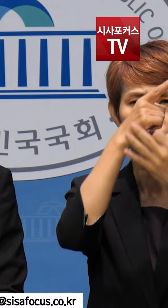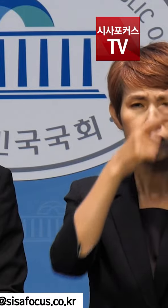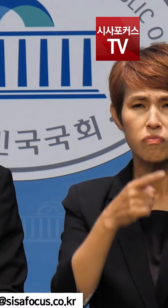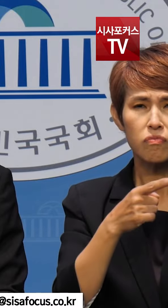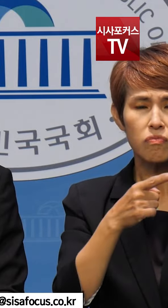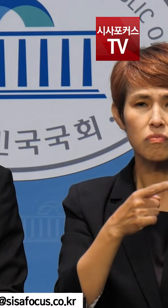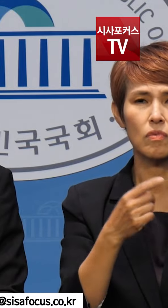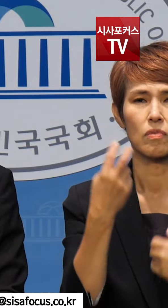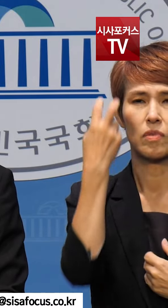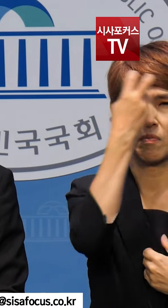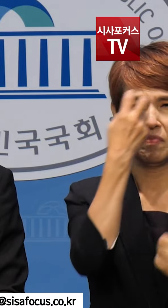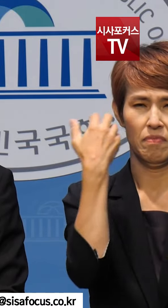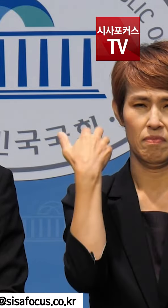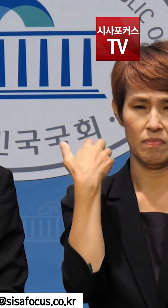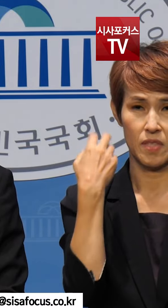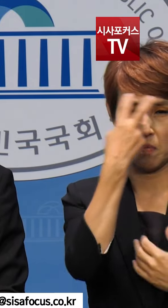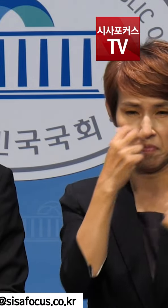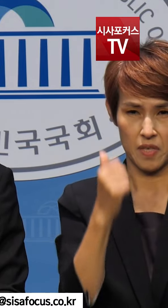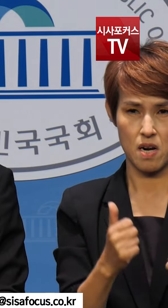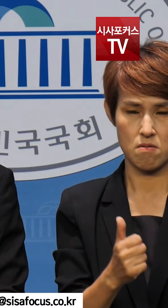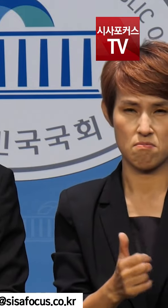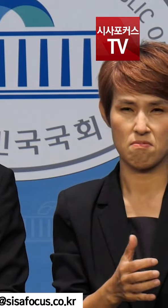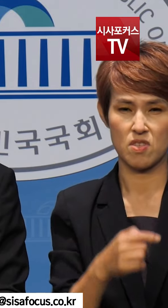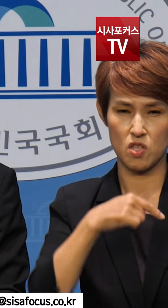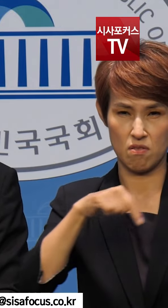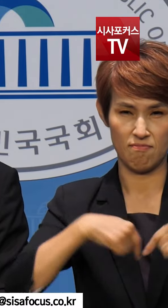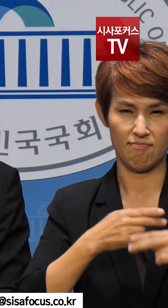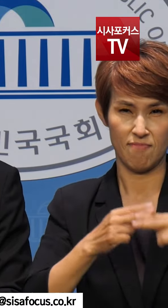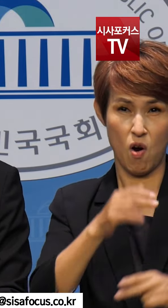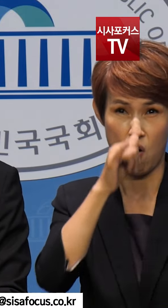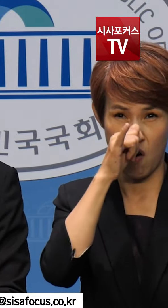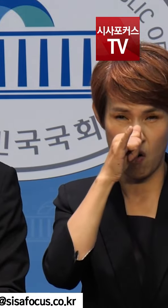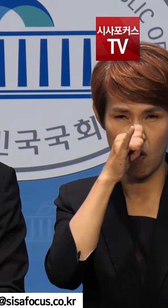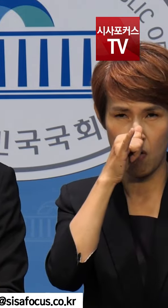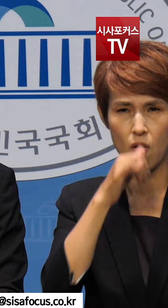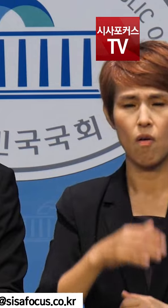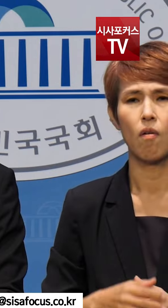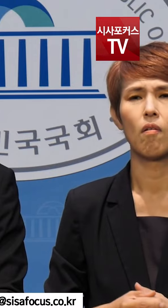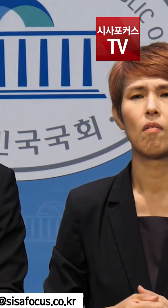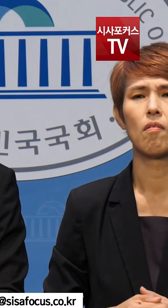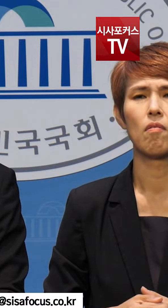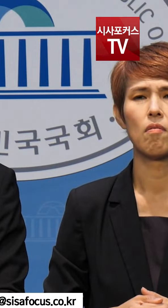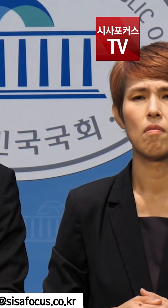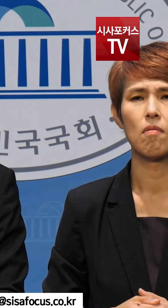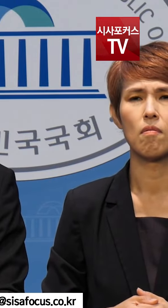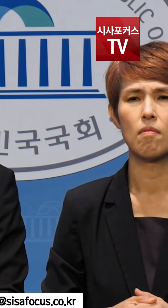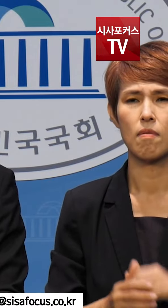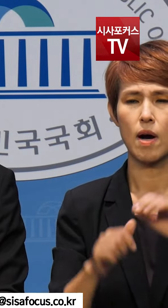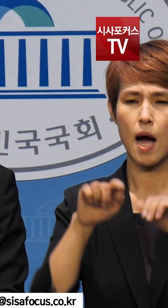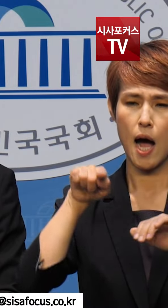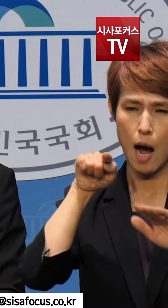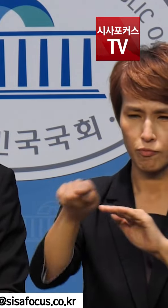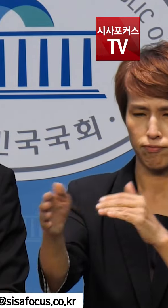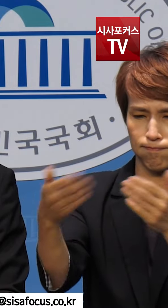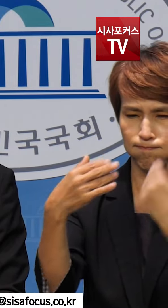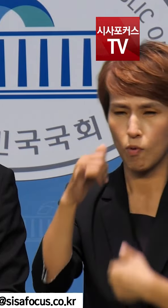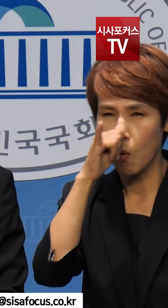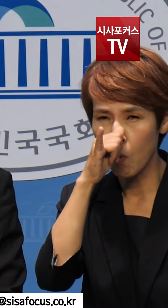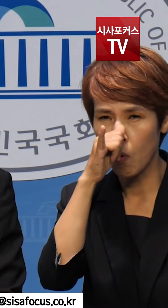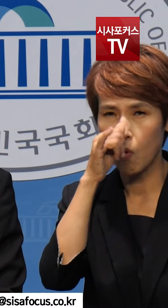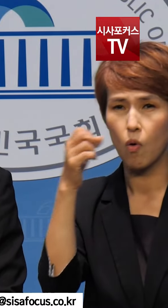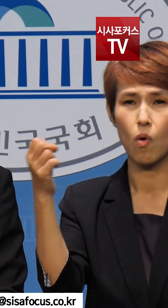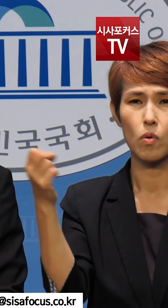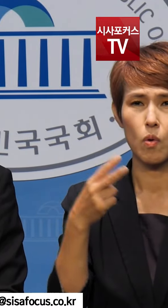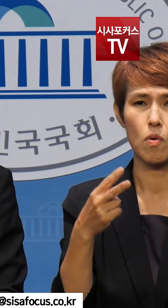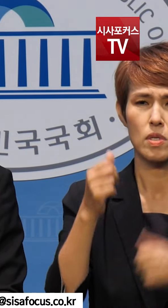독재정권은 이재명 전 대표에 대해 수년간 수백 번의 압수수색과 여러 차례 구속영장 청구와 재판을